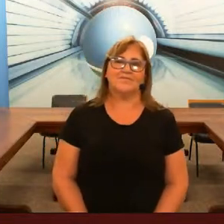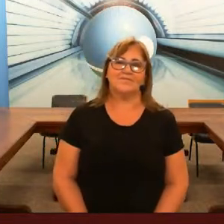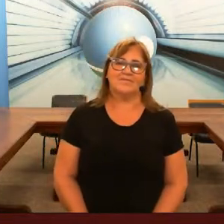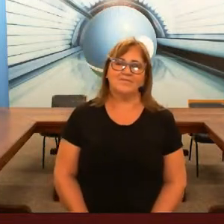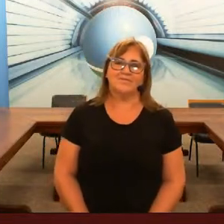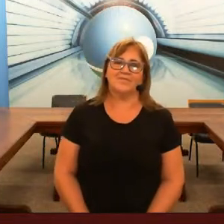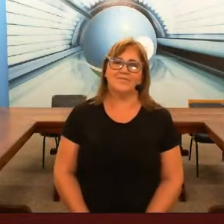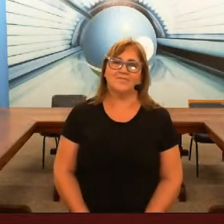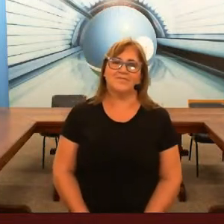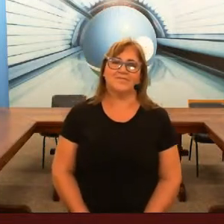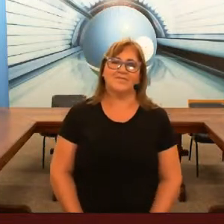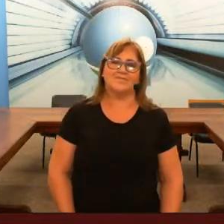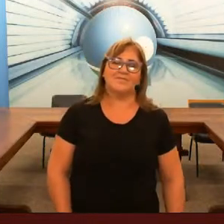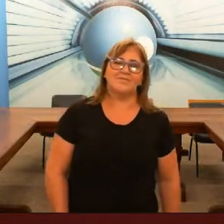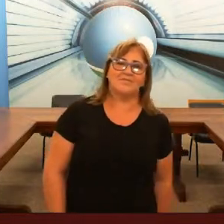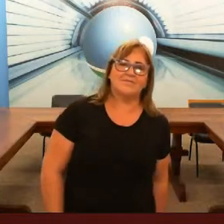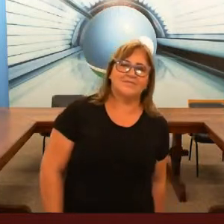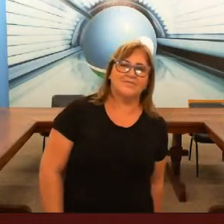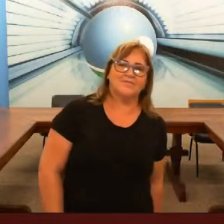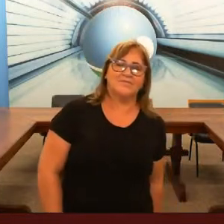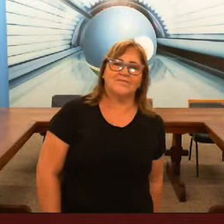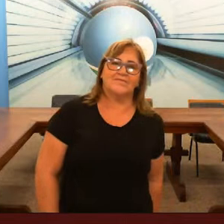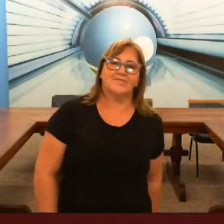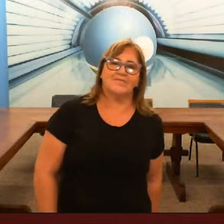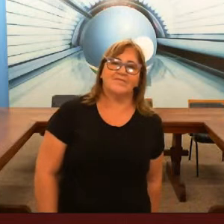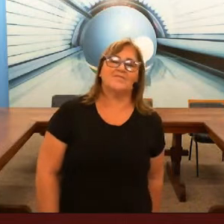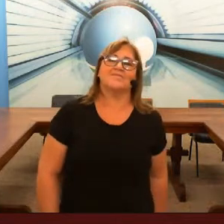importante é a orientação para a família né